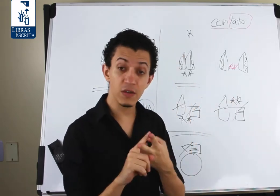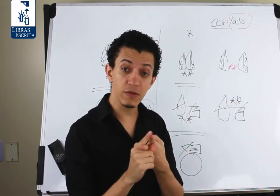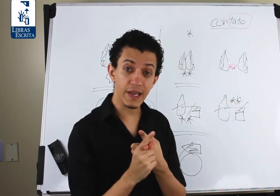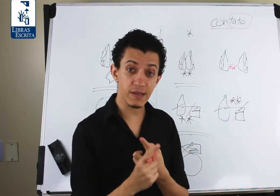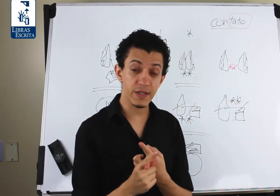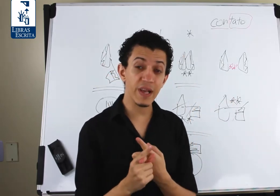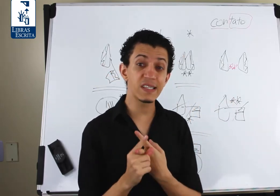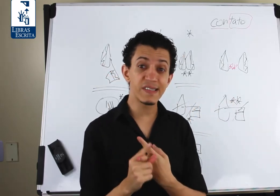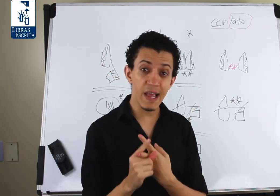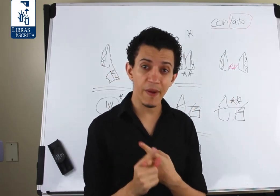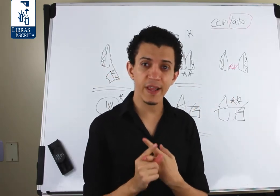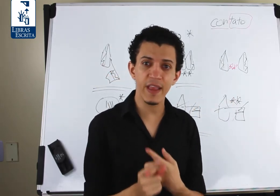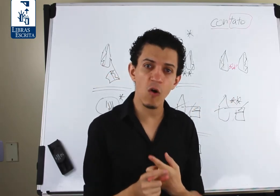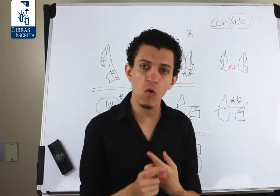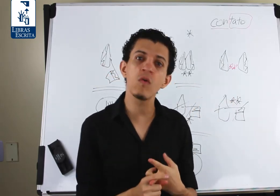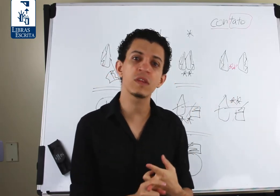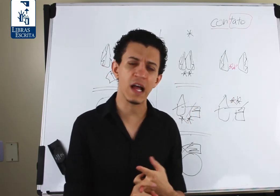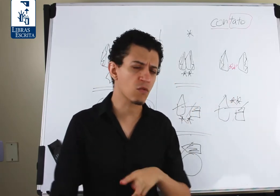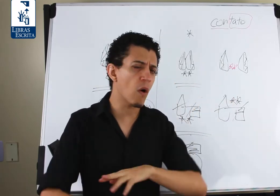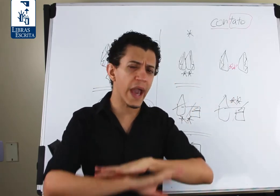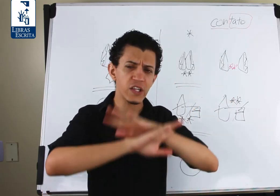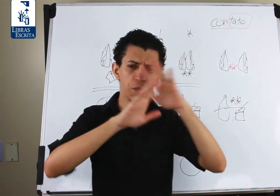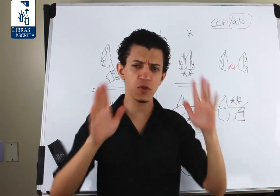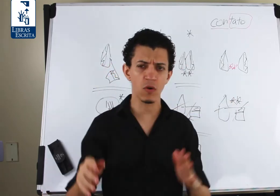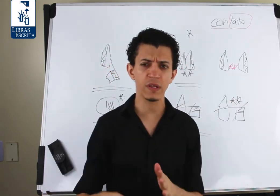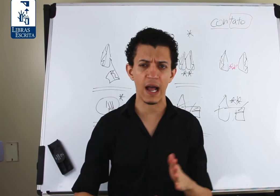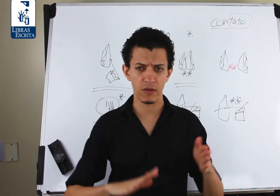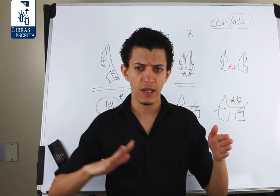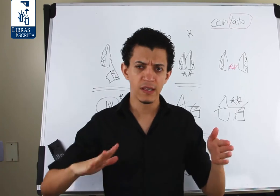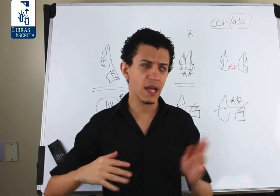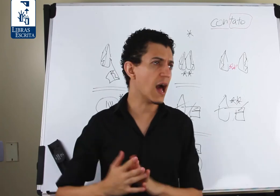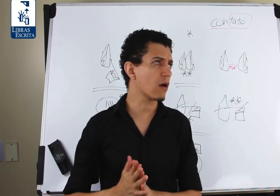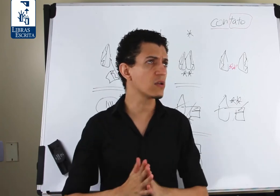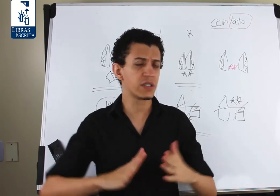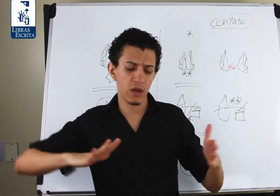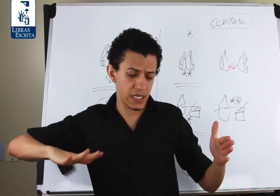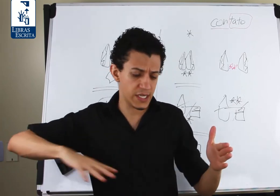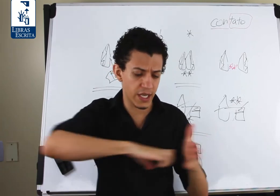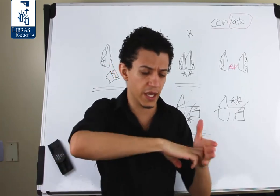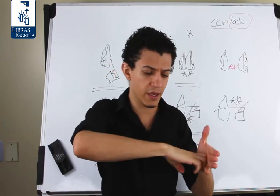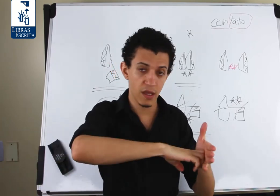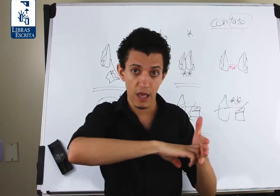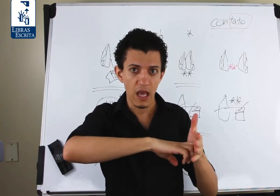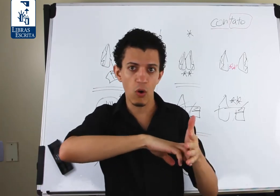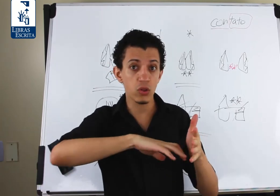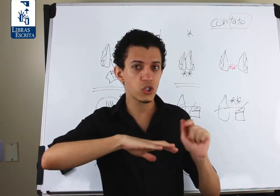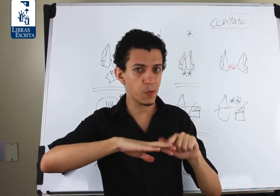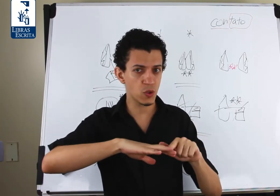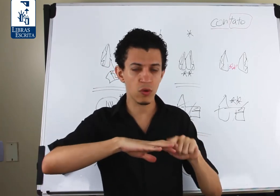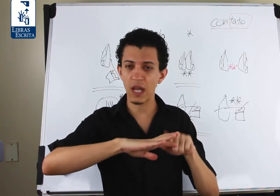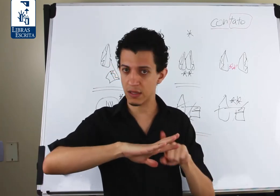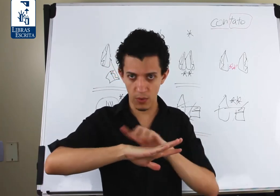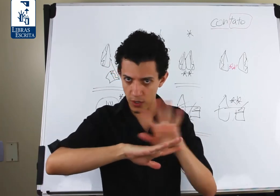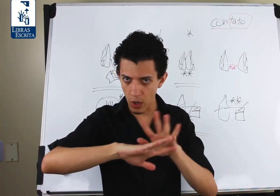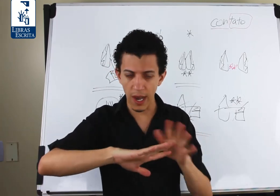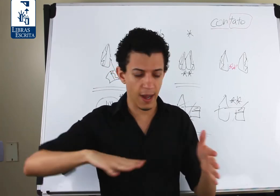Segunda questão é que sempre que tem algum contato, qualquer tipo de contato, sei lá, aconteceu isso aqui, é outro tipo de contato, não é tocar.